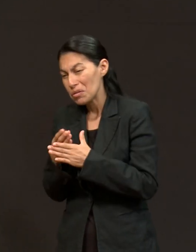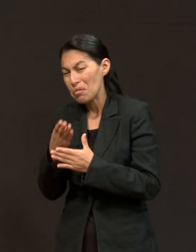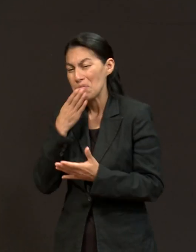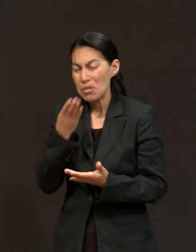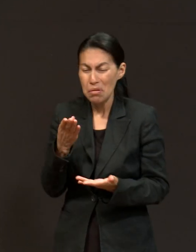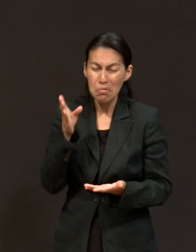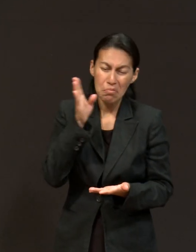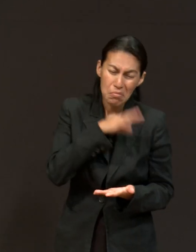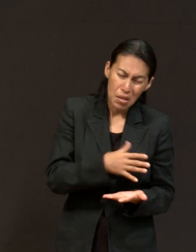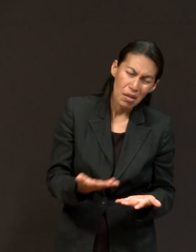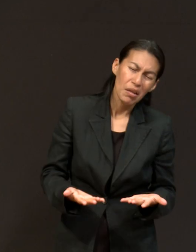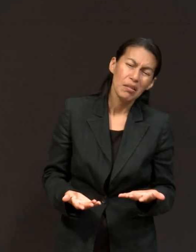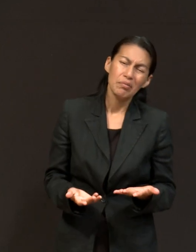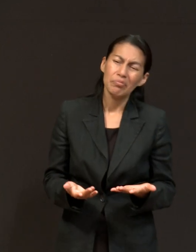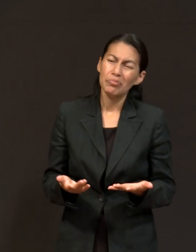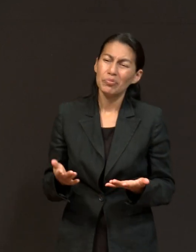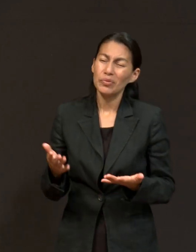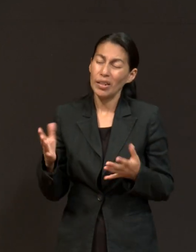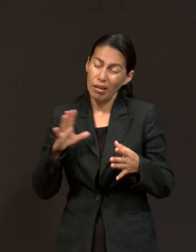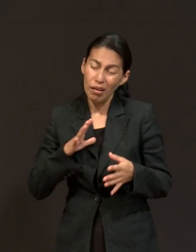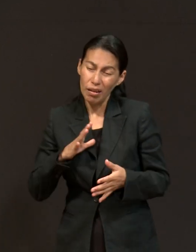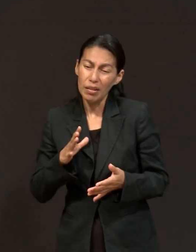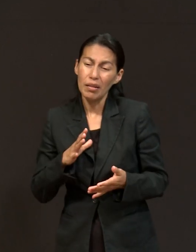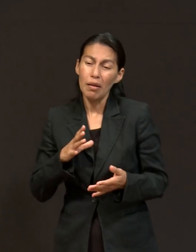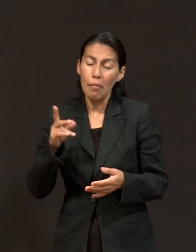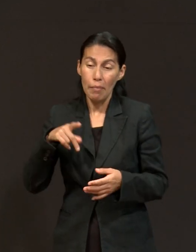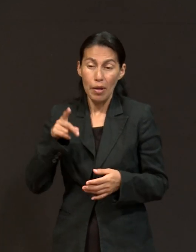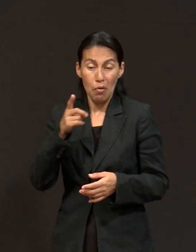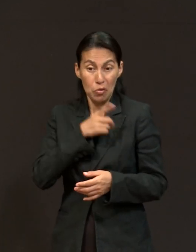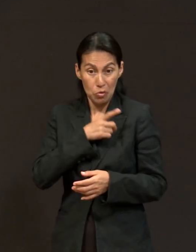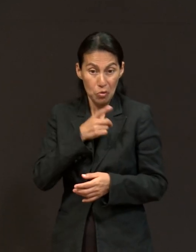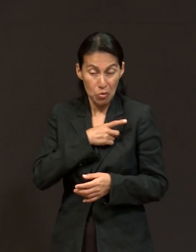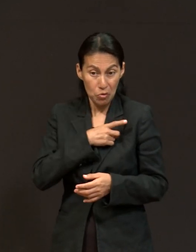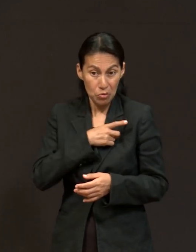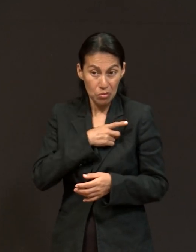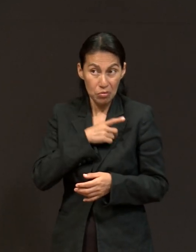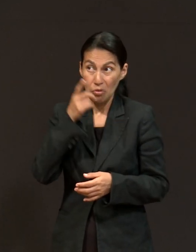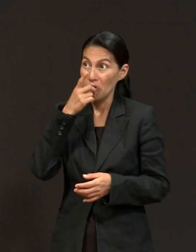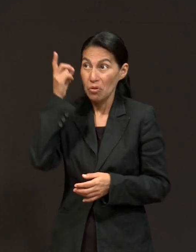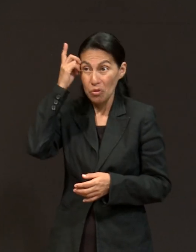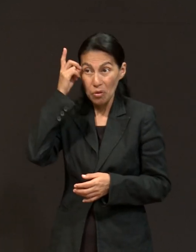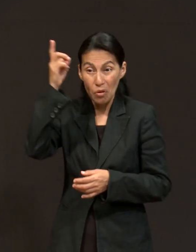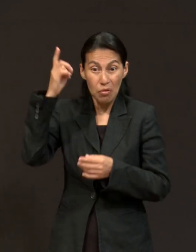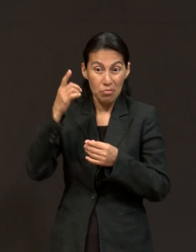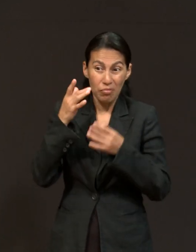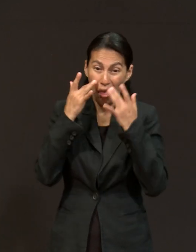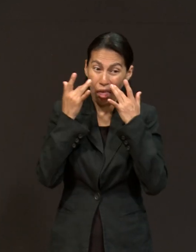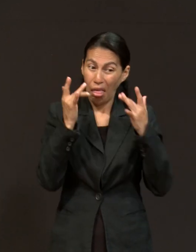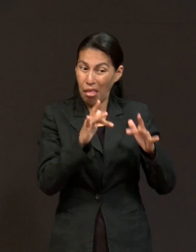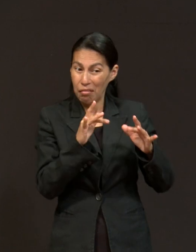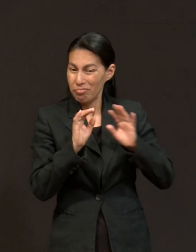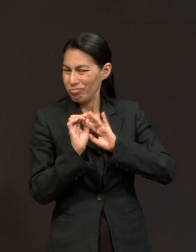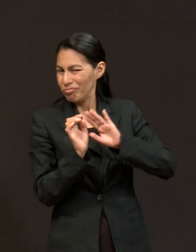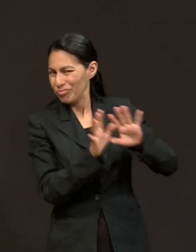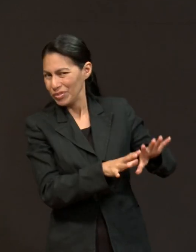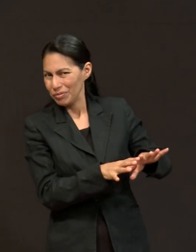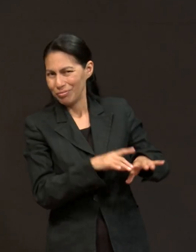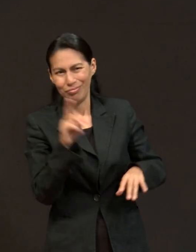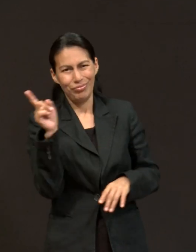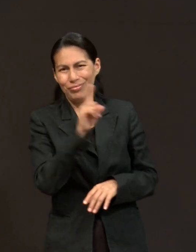positivas, depende de cómo nosotros lo veamos, pero que Dios no nos va a dejar. Después, cuando egresé, o ni bien estaba